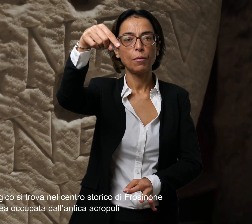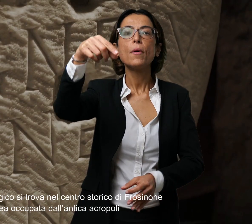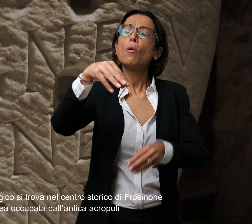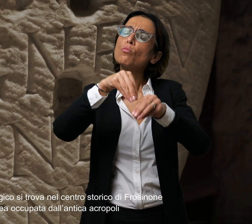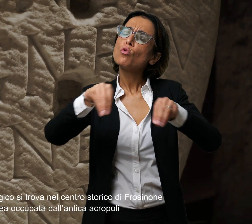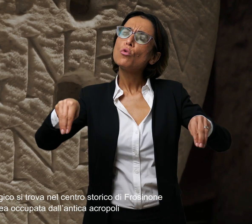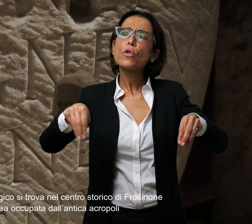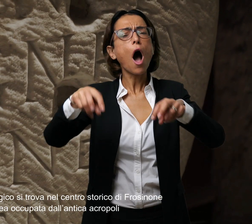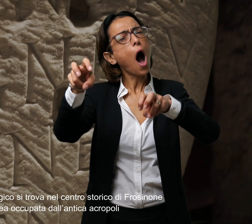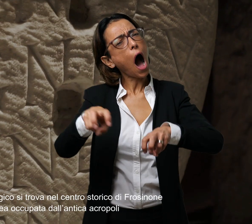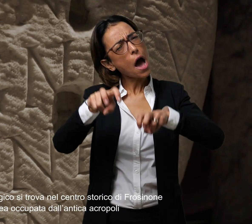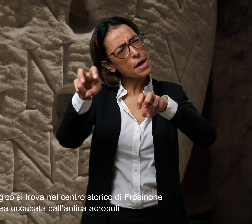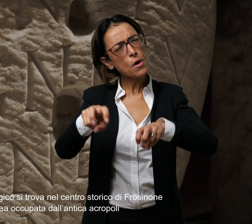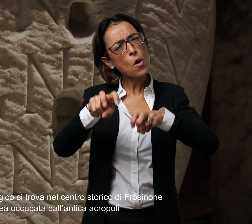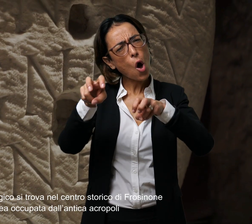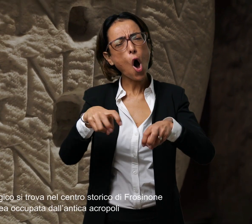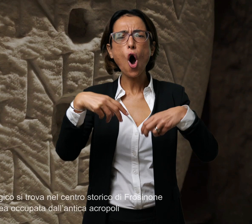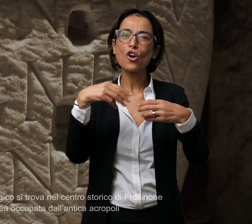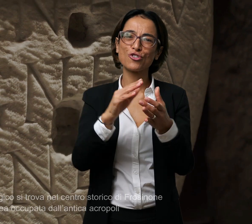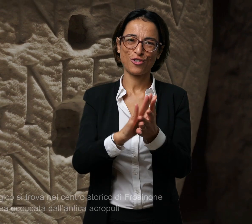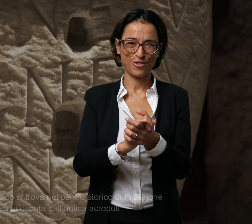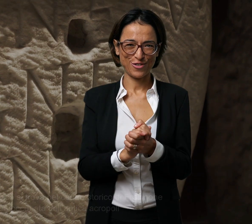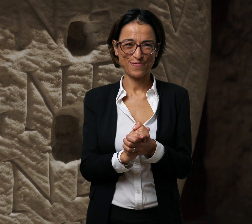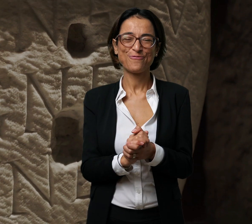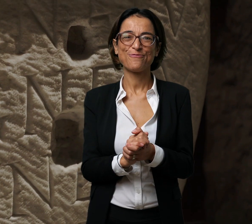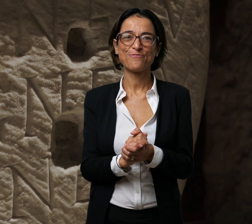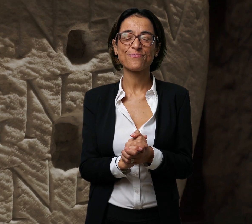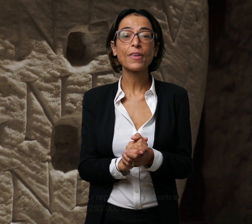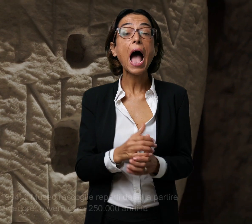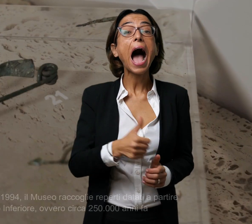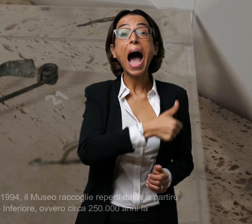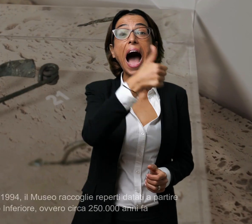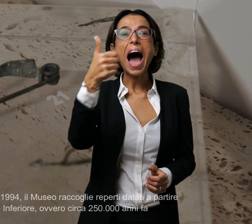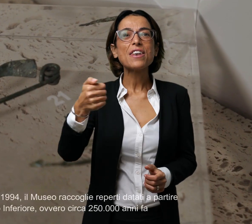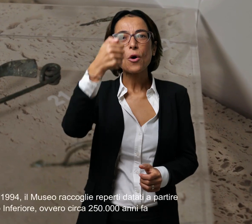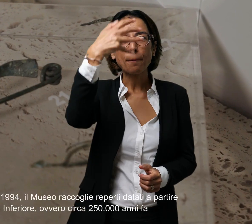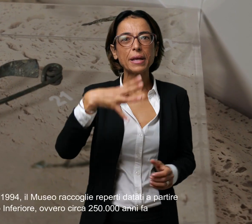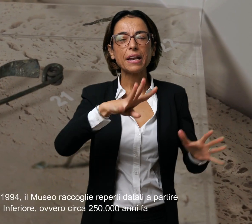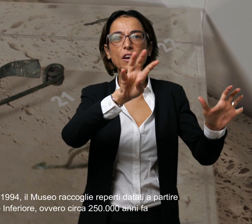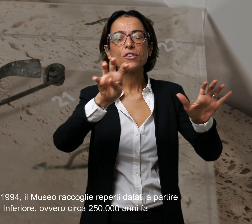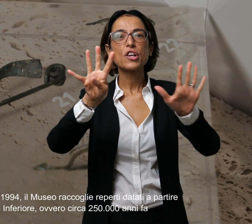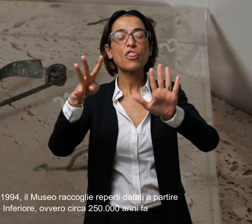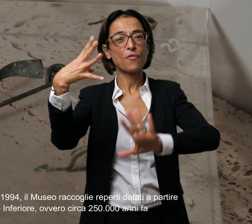'antica acropoli aperto al pubblico nel 1994